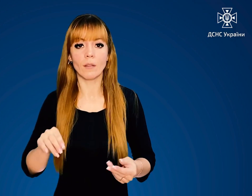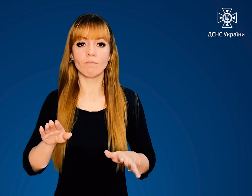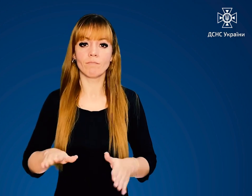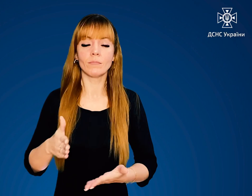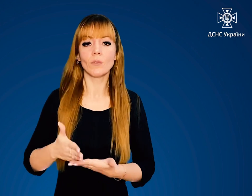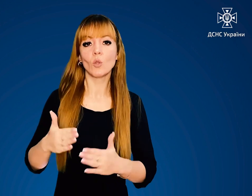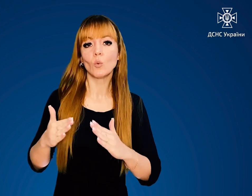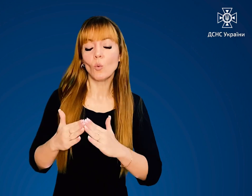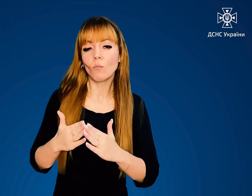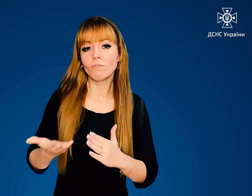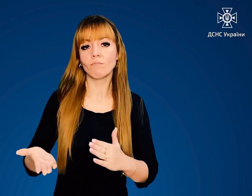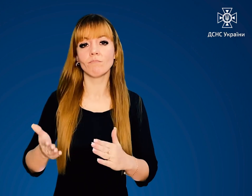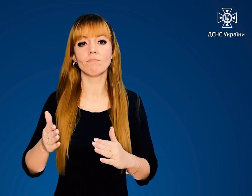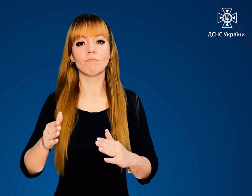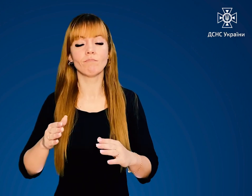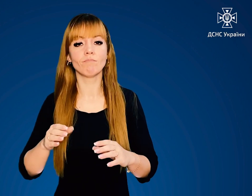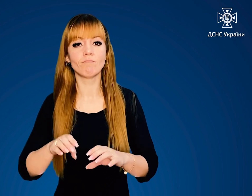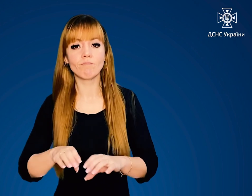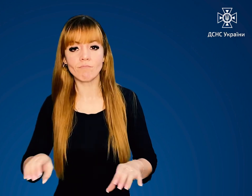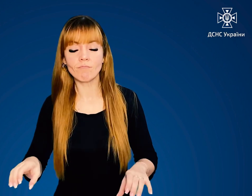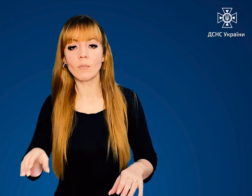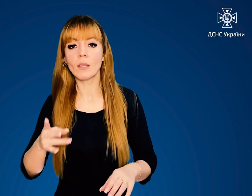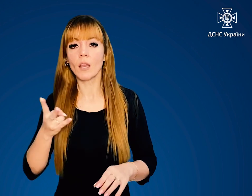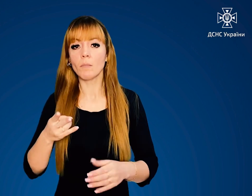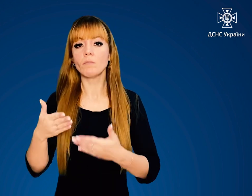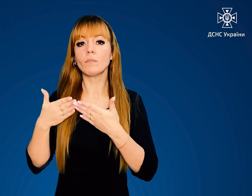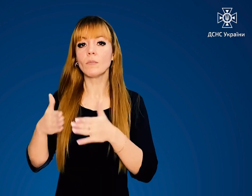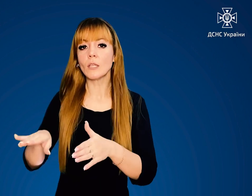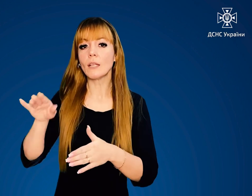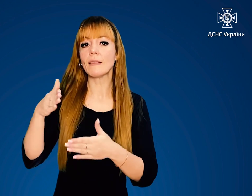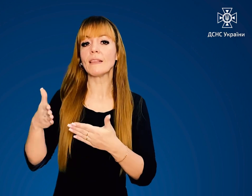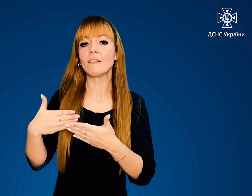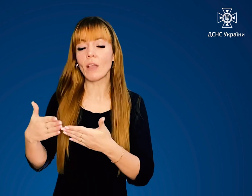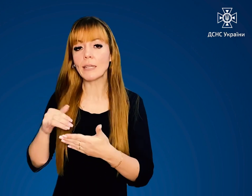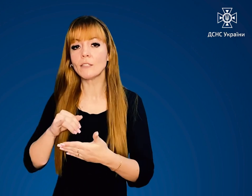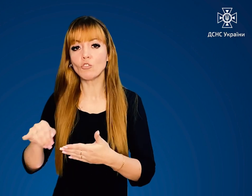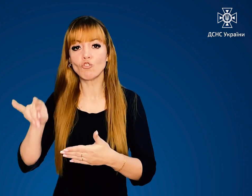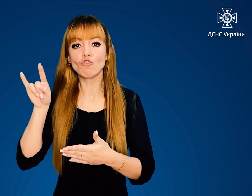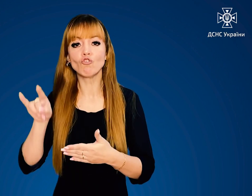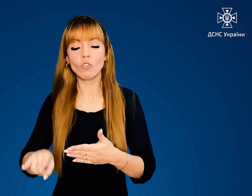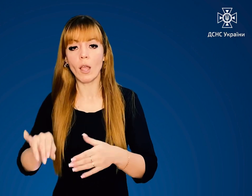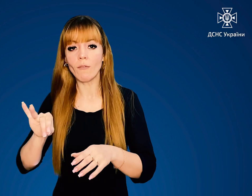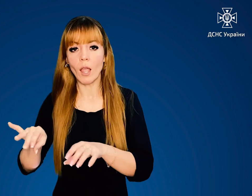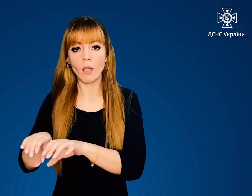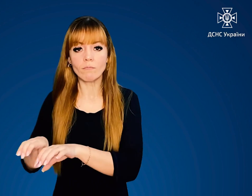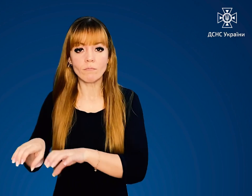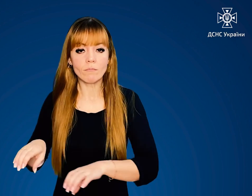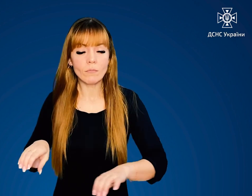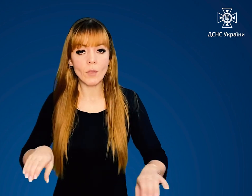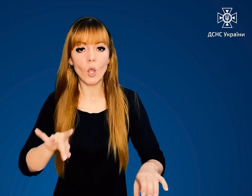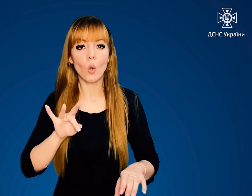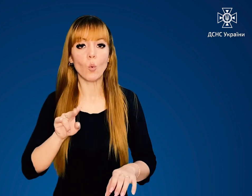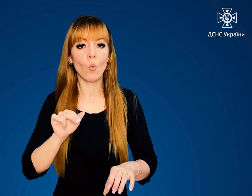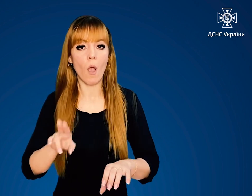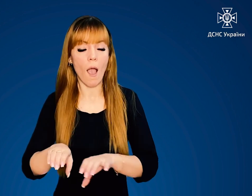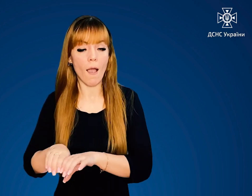споруді, необхідно відкрити дверця та шафи і розкласти в напрямку осередку пожежі рукав,